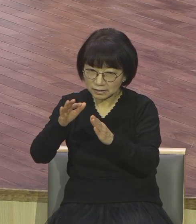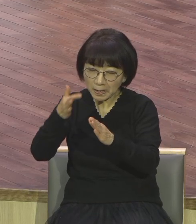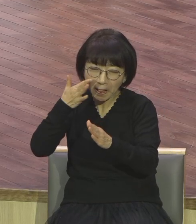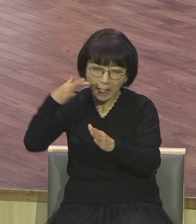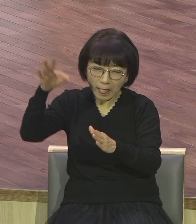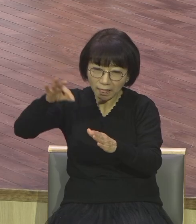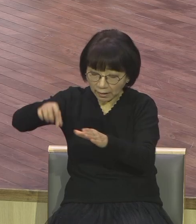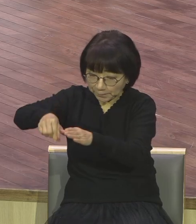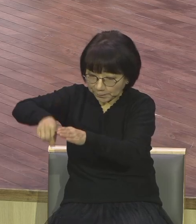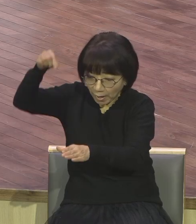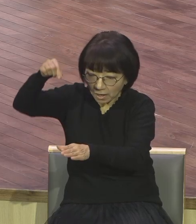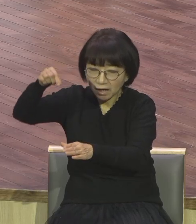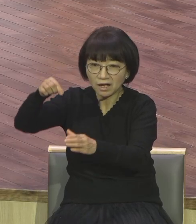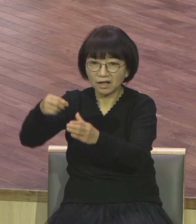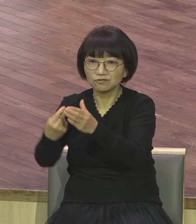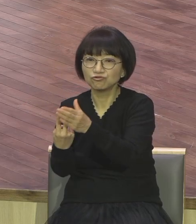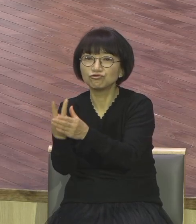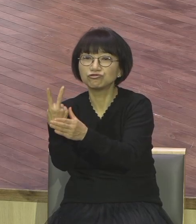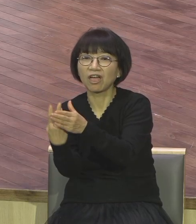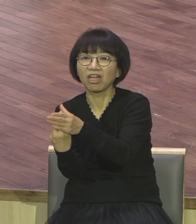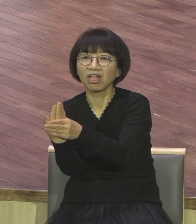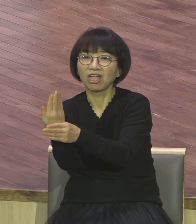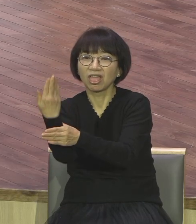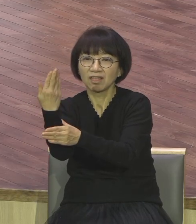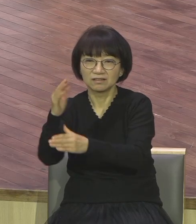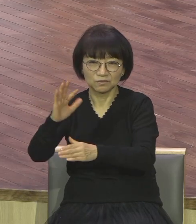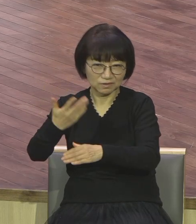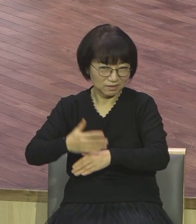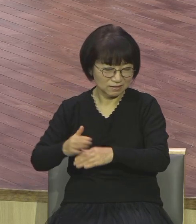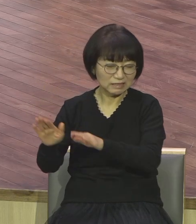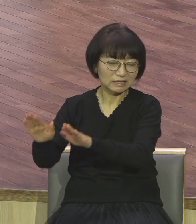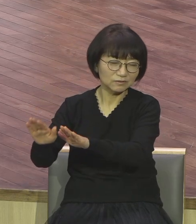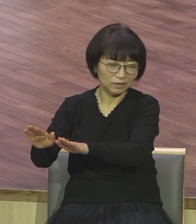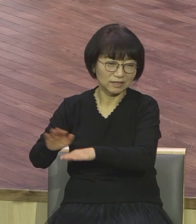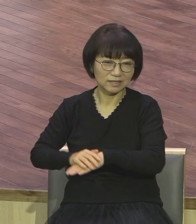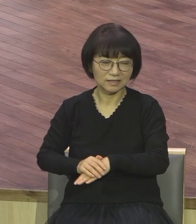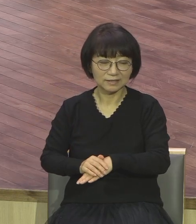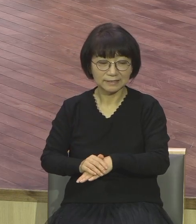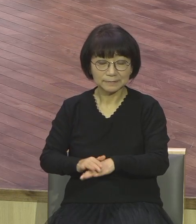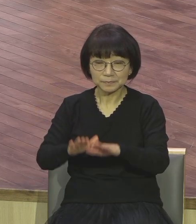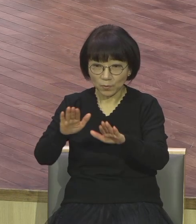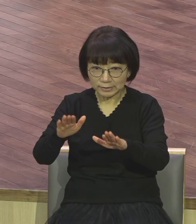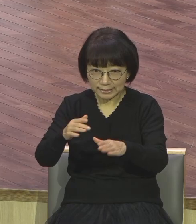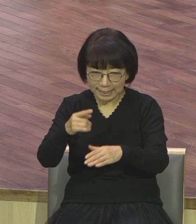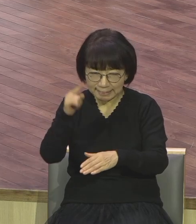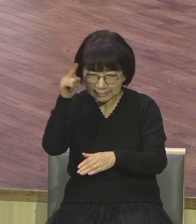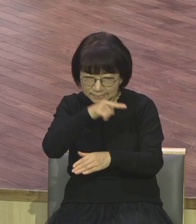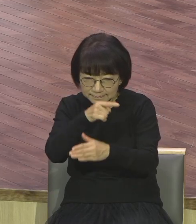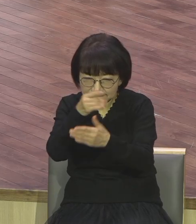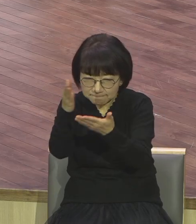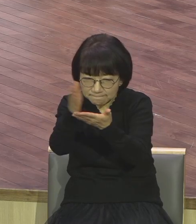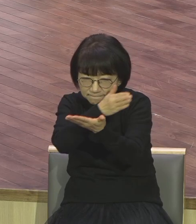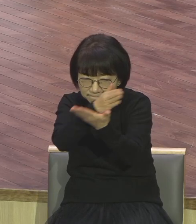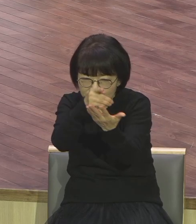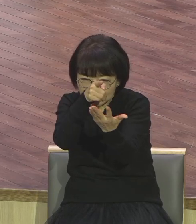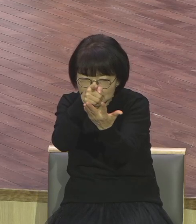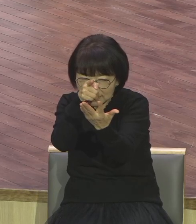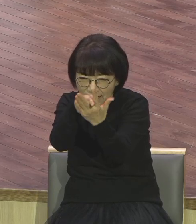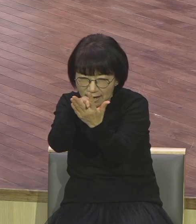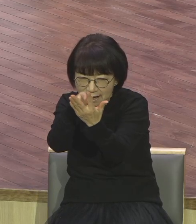예수님이요 오늘 비유를 통해서 우리에게 가라지를 구분하는데 세월 낭비하지 말고